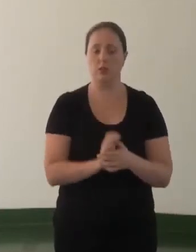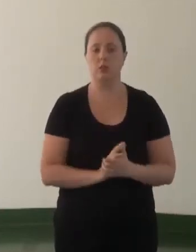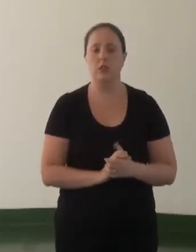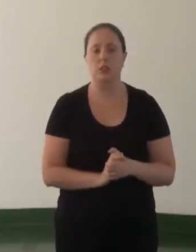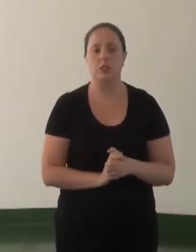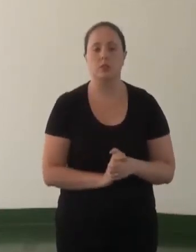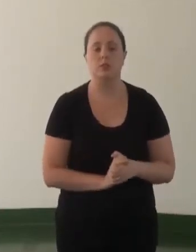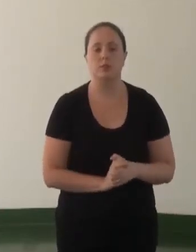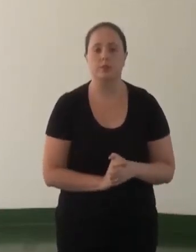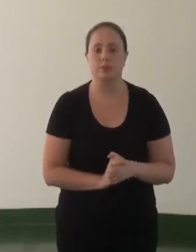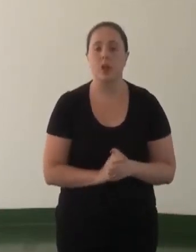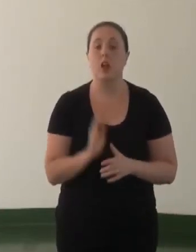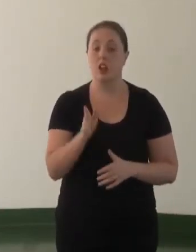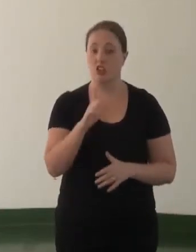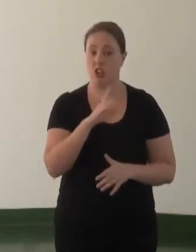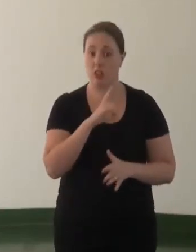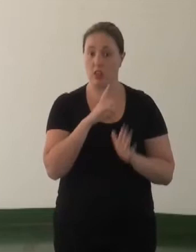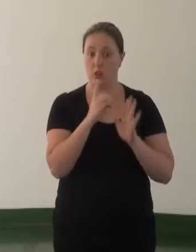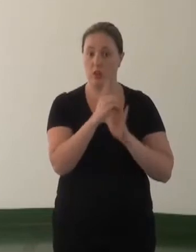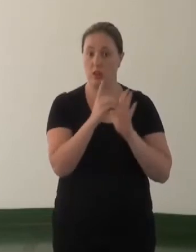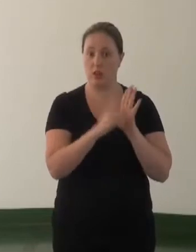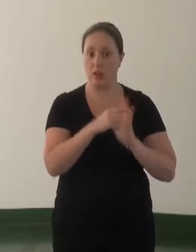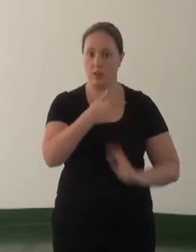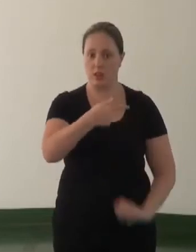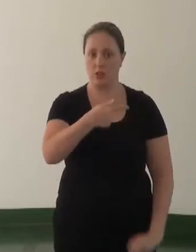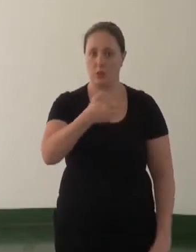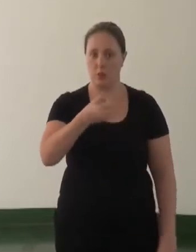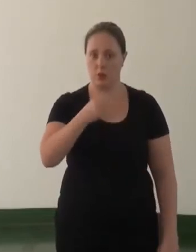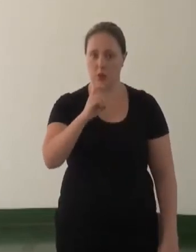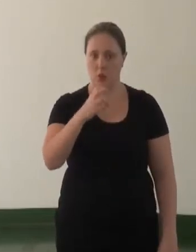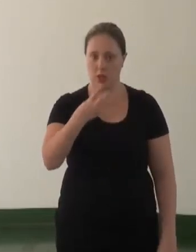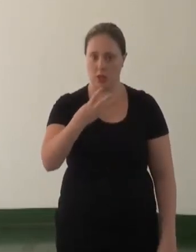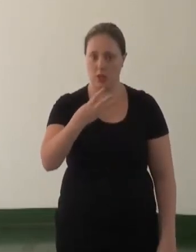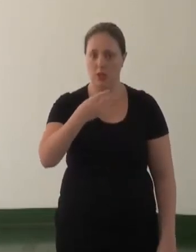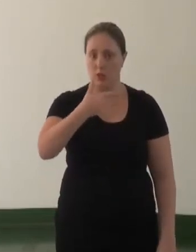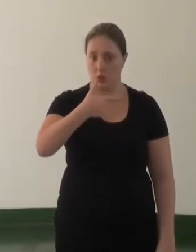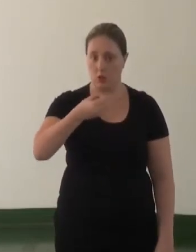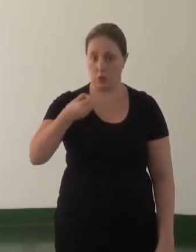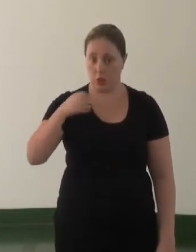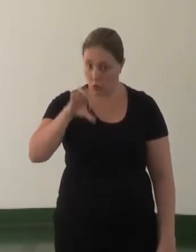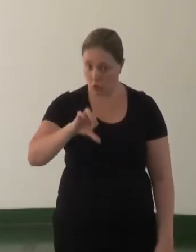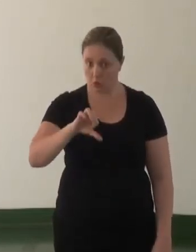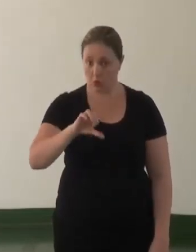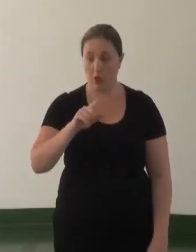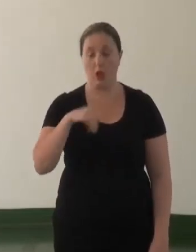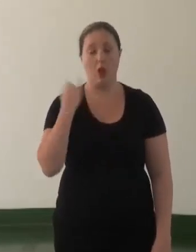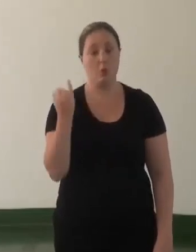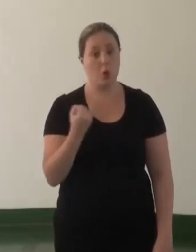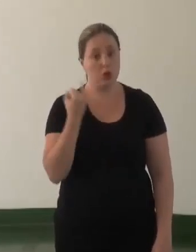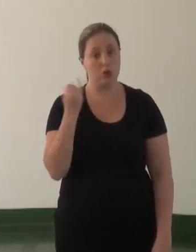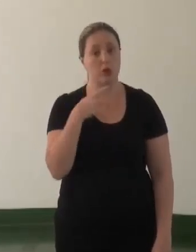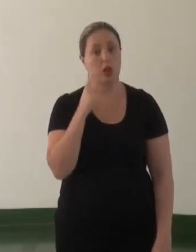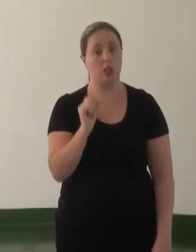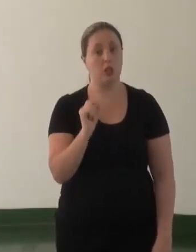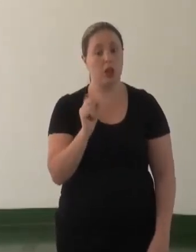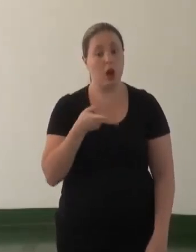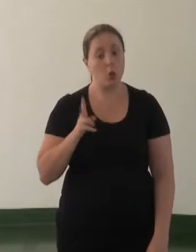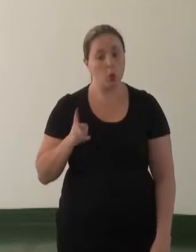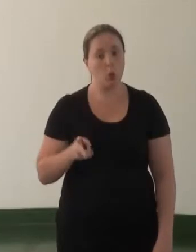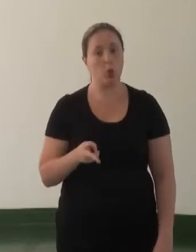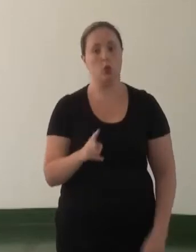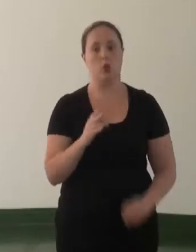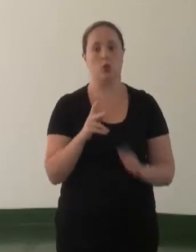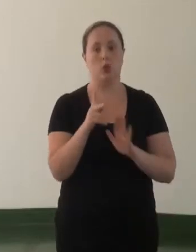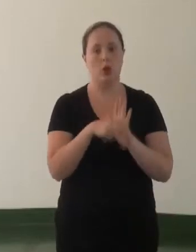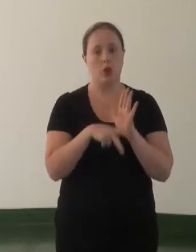instrumentos previstos no Decreto 7.053 de 2009. E é importante ressaltar que a continuidade